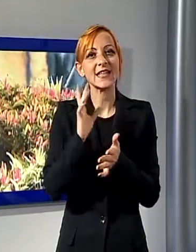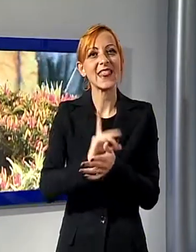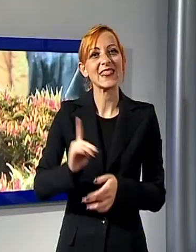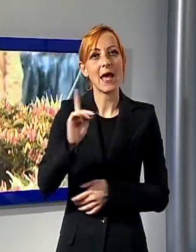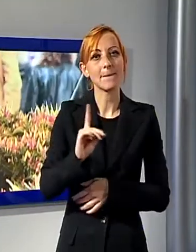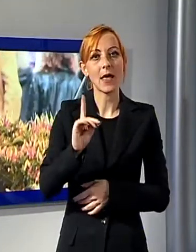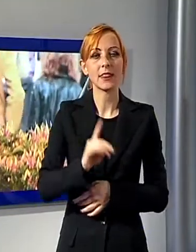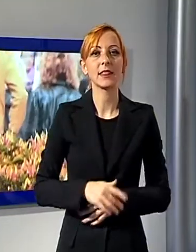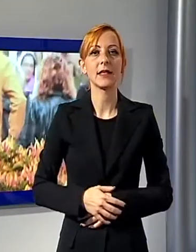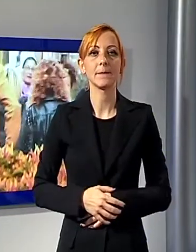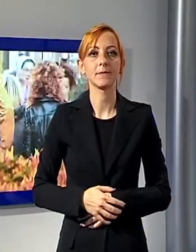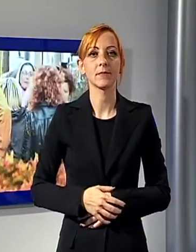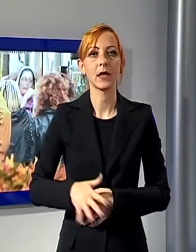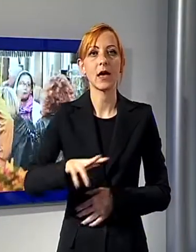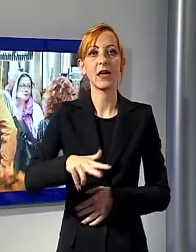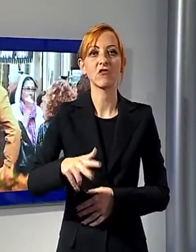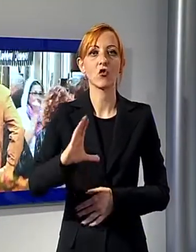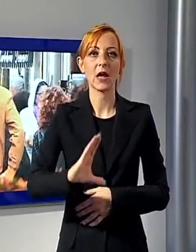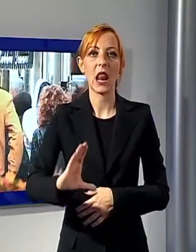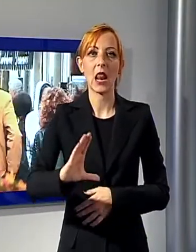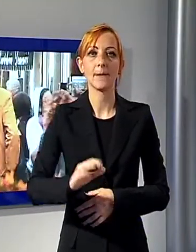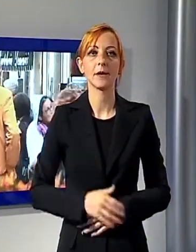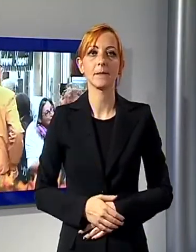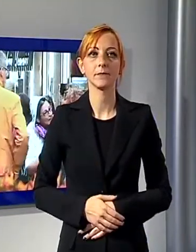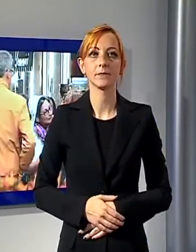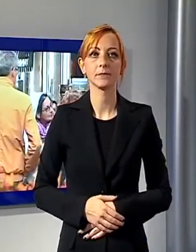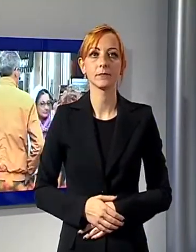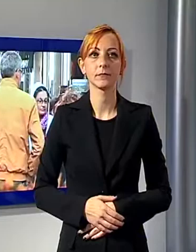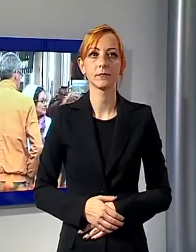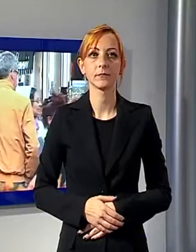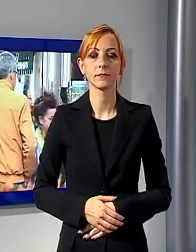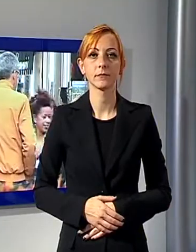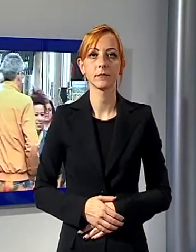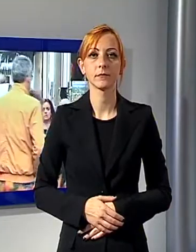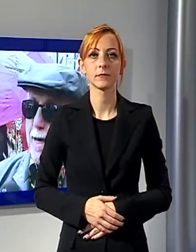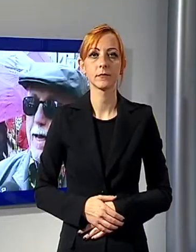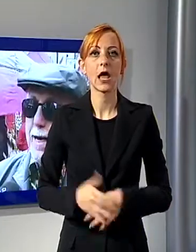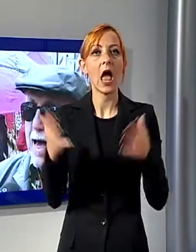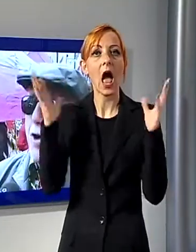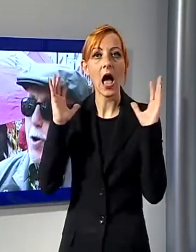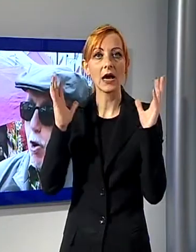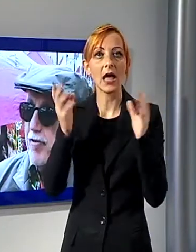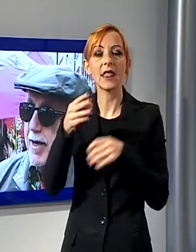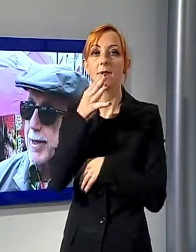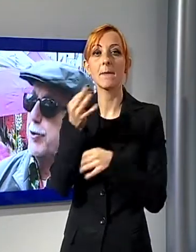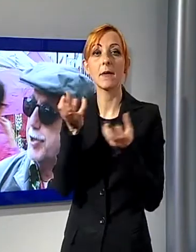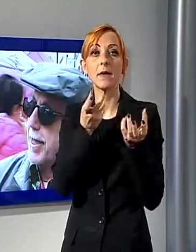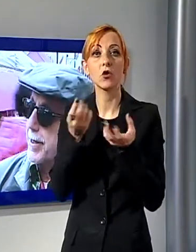piccante. L'Accademia Italiana del Peperoncino ha 92 sedi in Italia e ne ha 9 in Toscana,